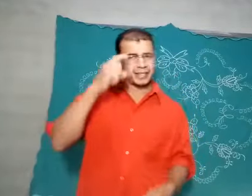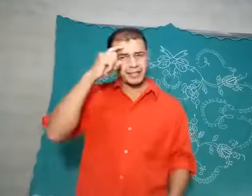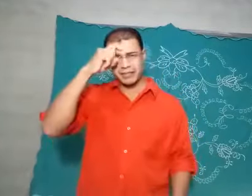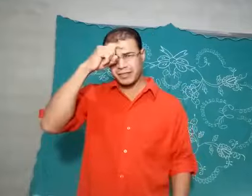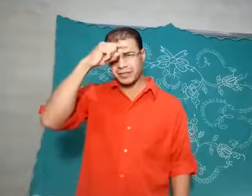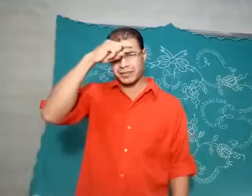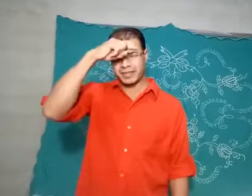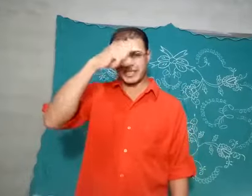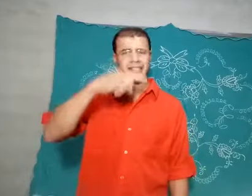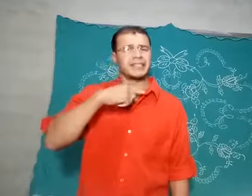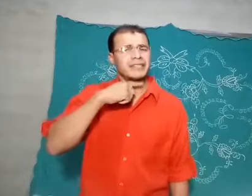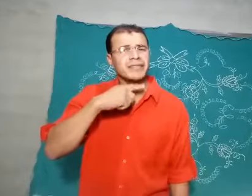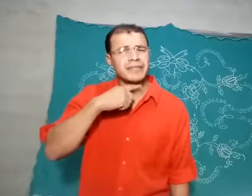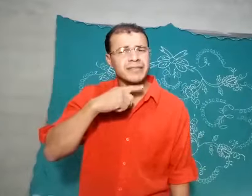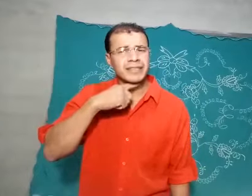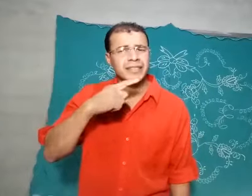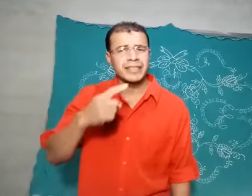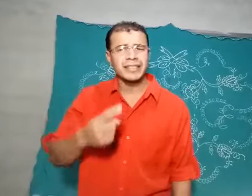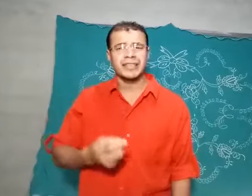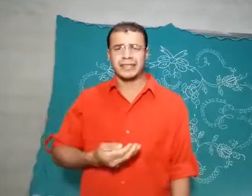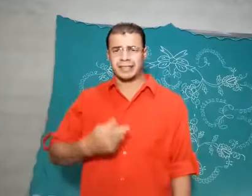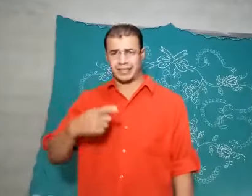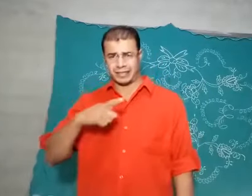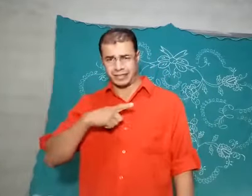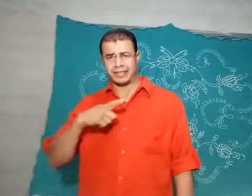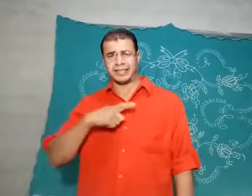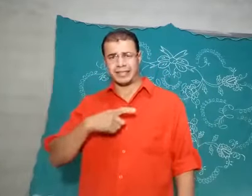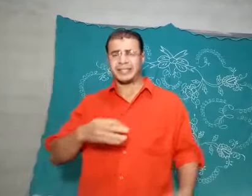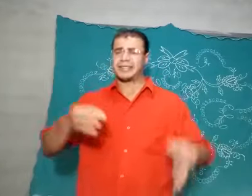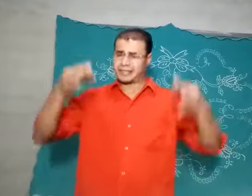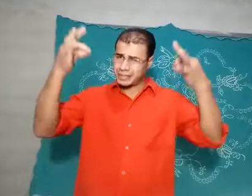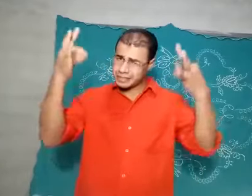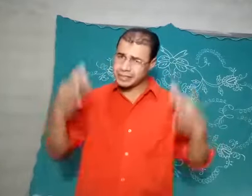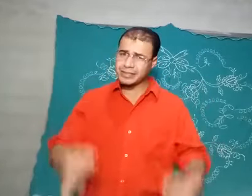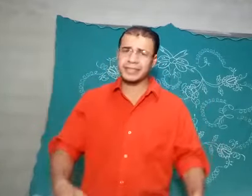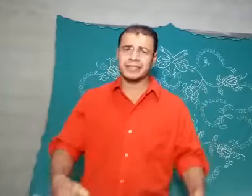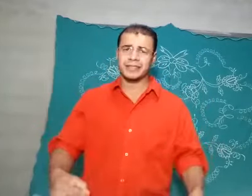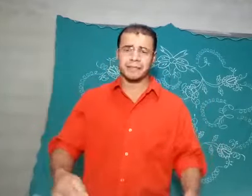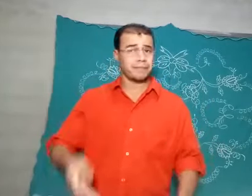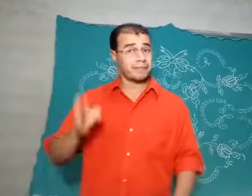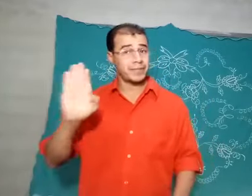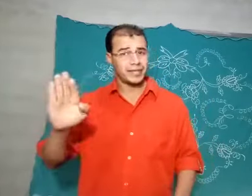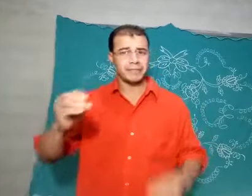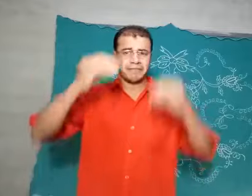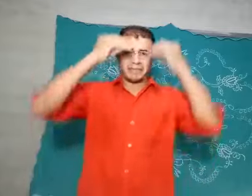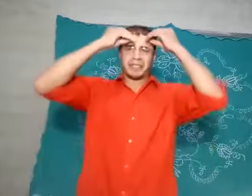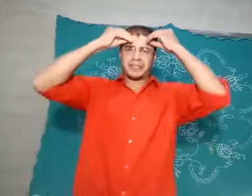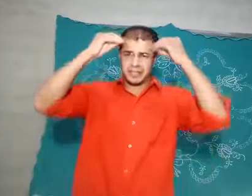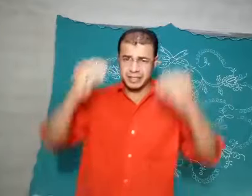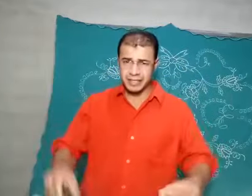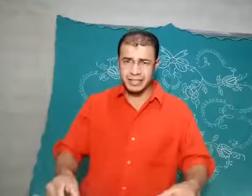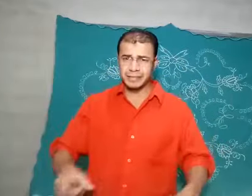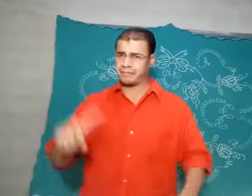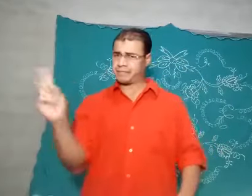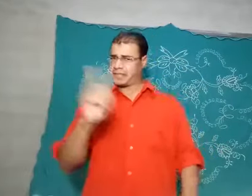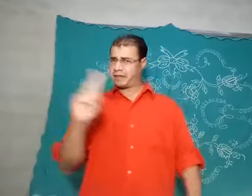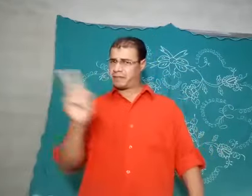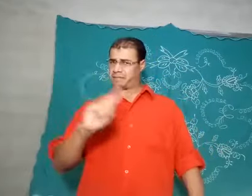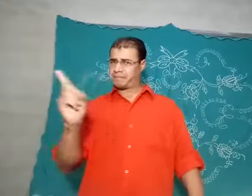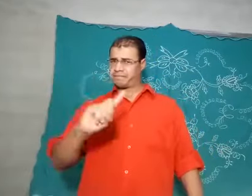e o começo foi muito difícil, eu não consegui. Eu não tinha certeza, mas eu não